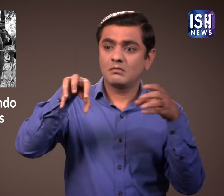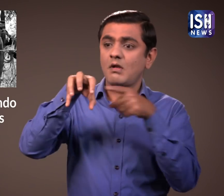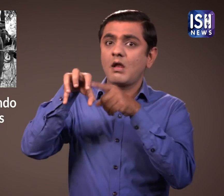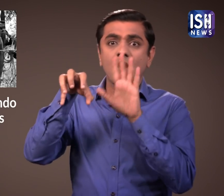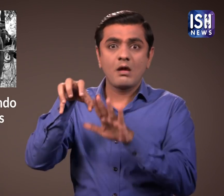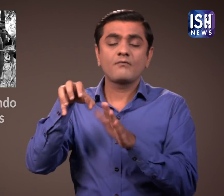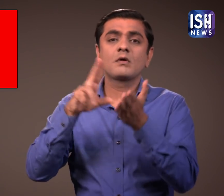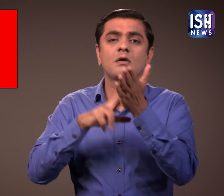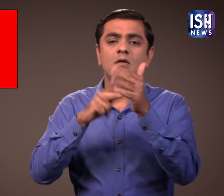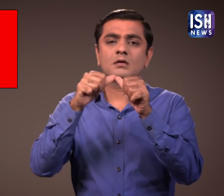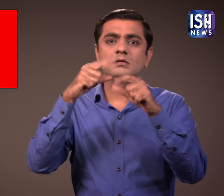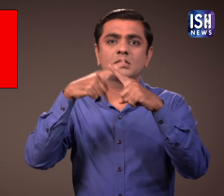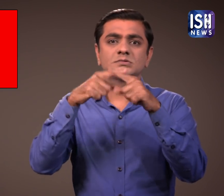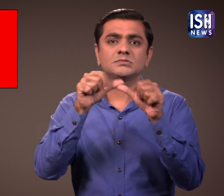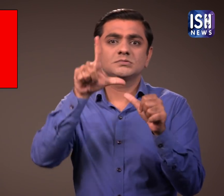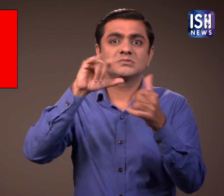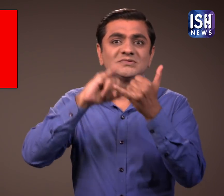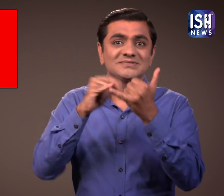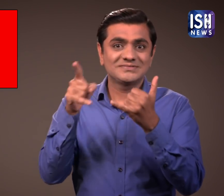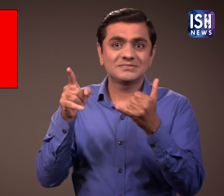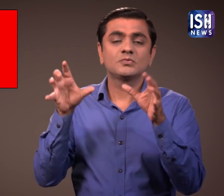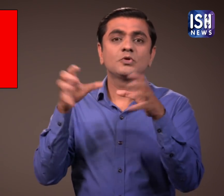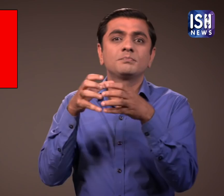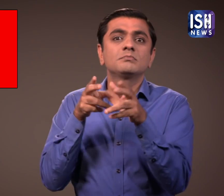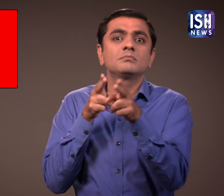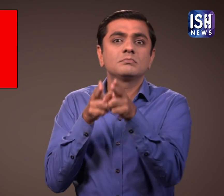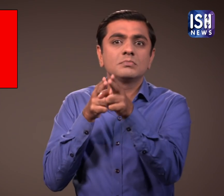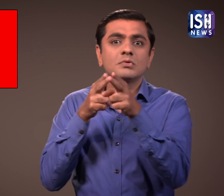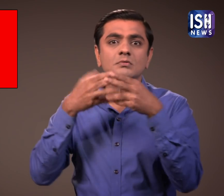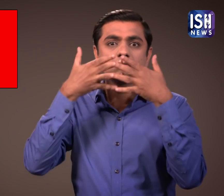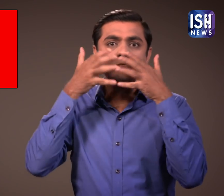नक्सली भी एक समोह है जो माववादियों का हिस्सा है